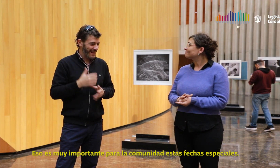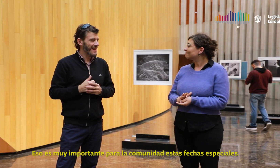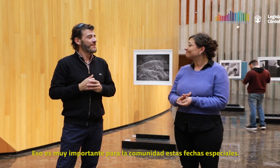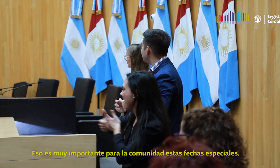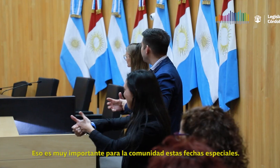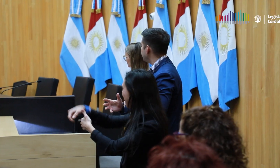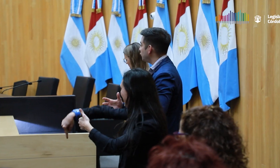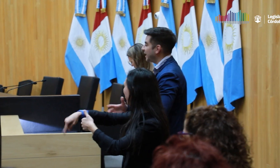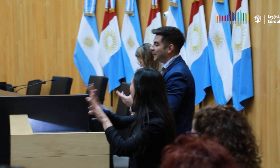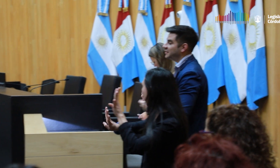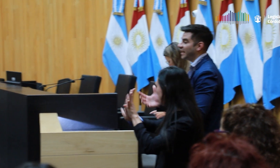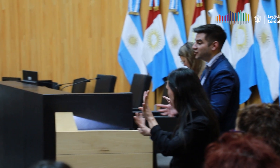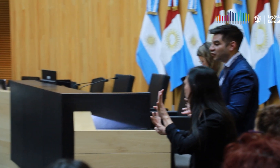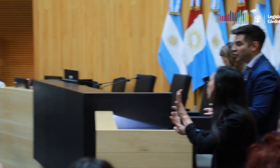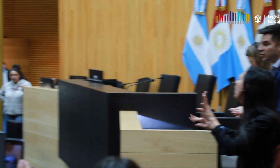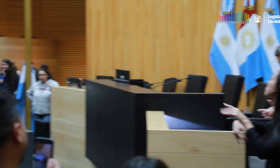estas fechas especiales.